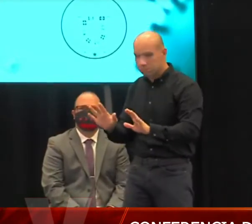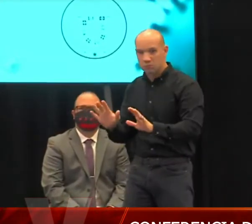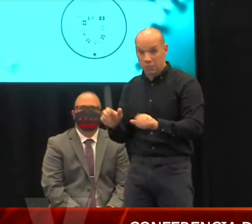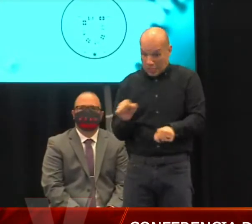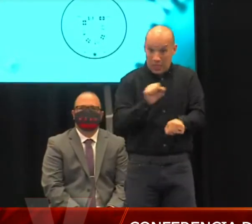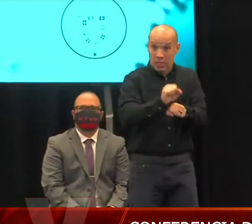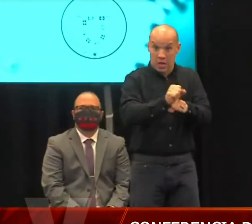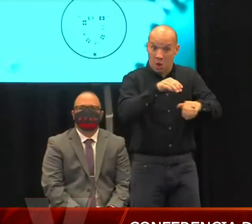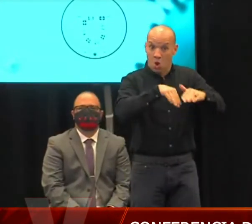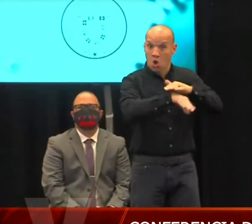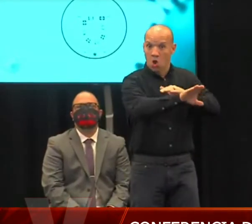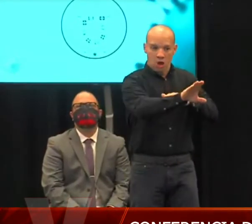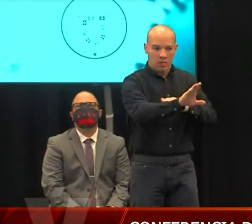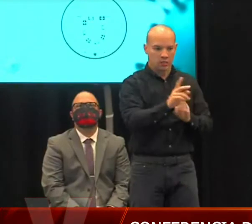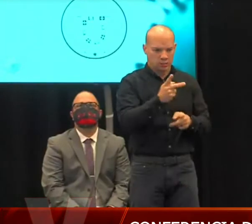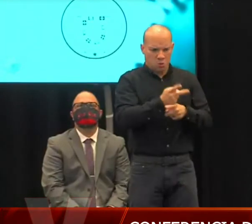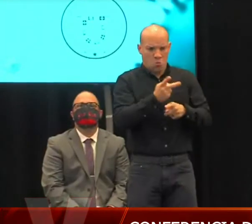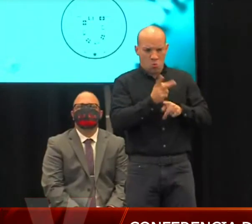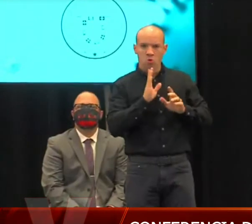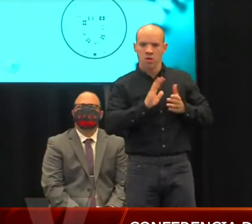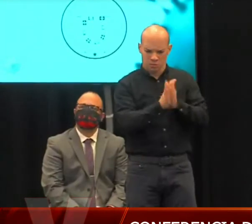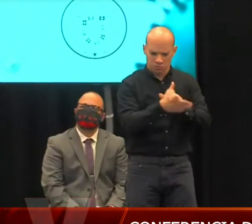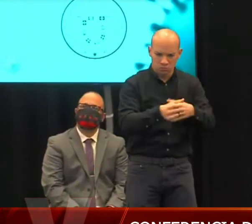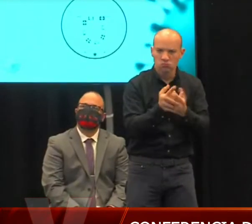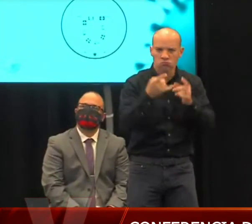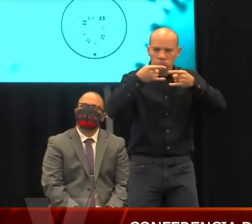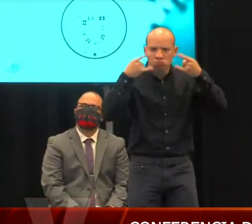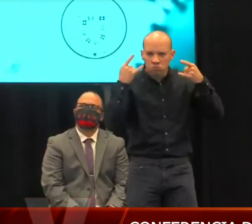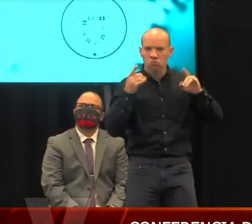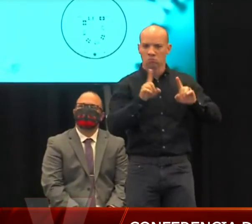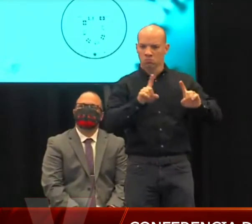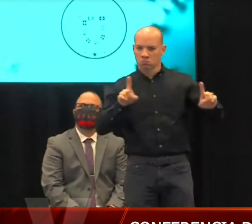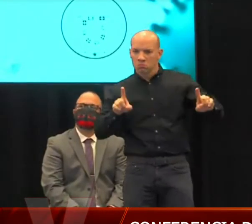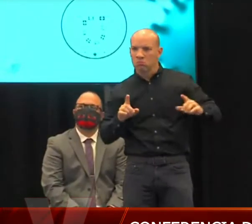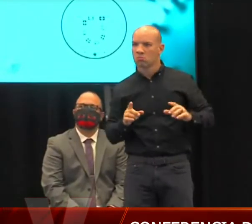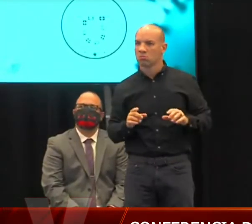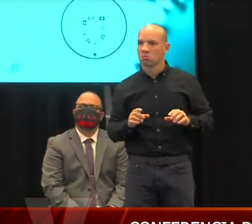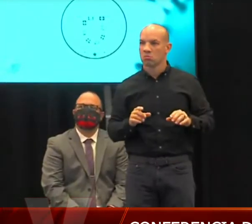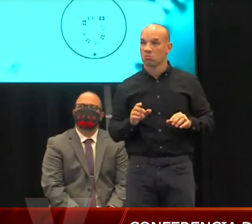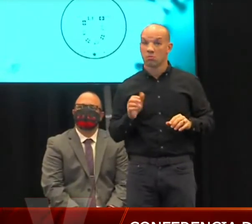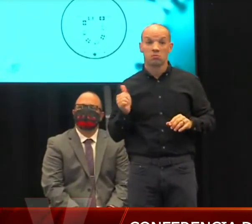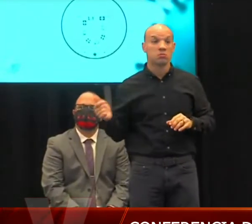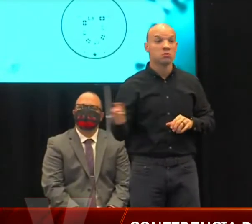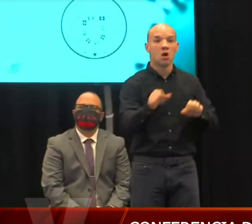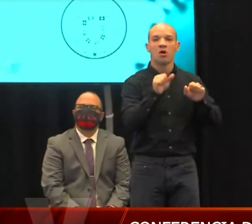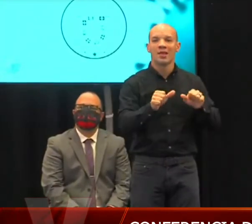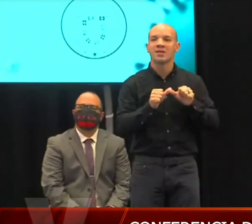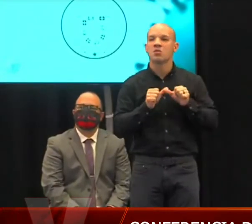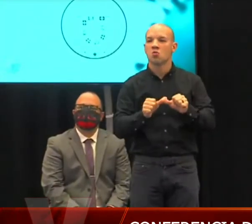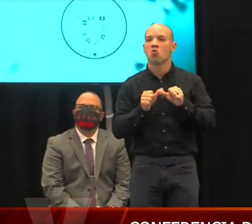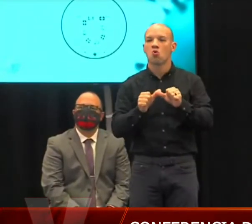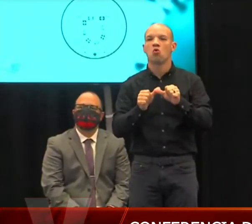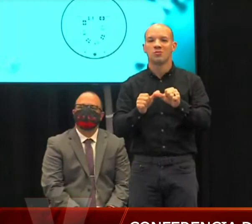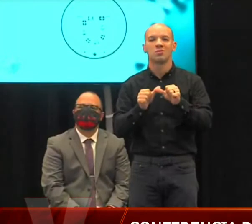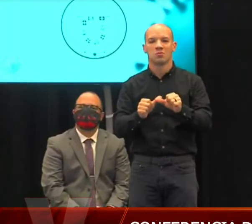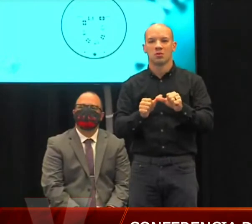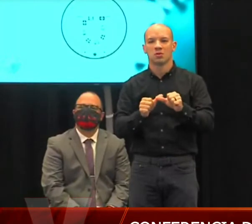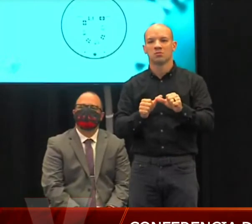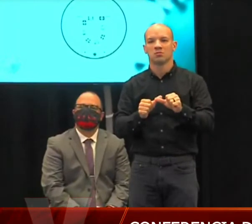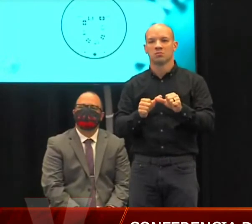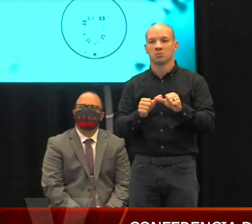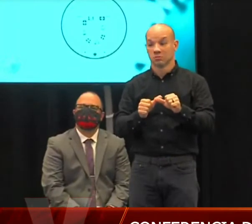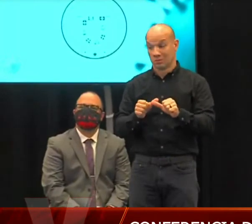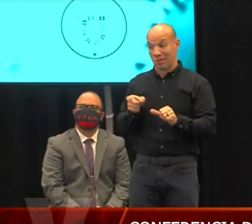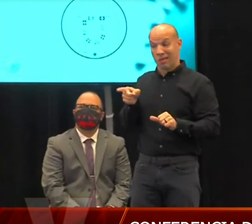medidas de precaución en el área del trabajo, nosotros podemos convivir y todos vamos a poder convivir con ese enemigo invisible que es el COVID